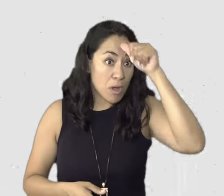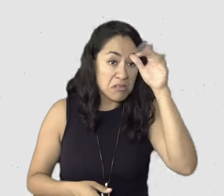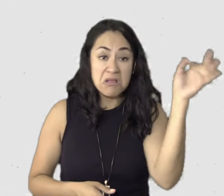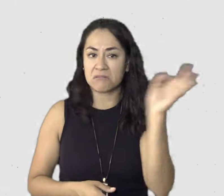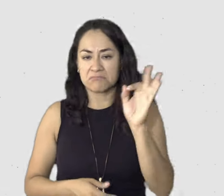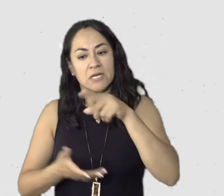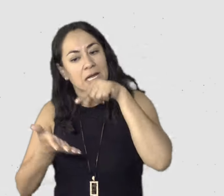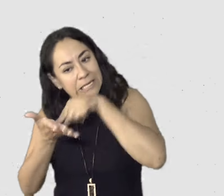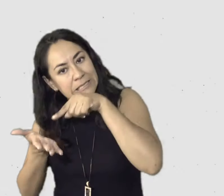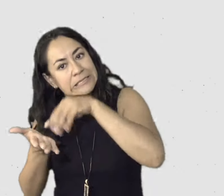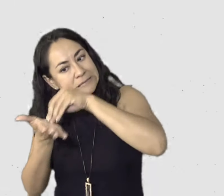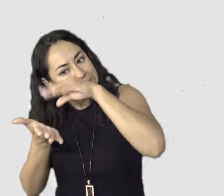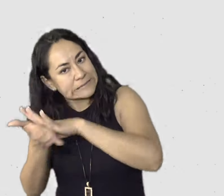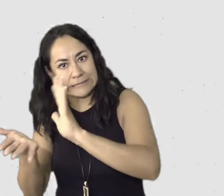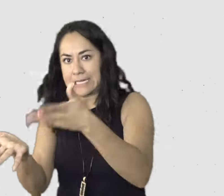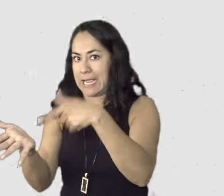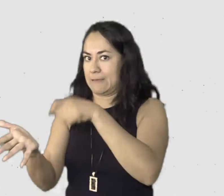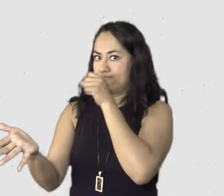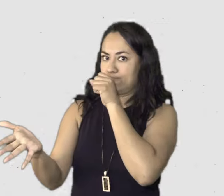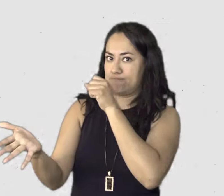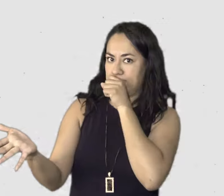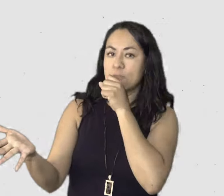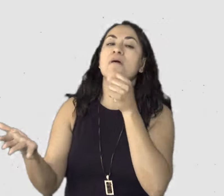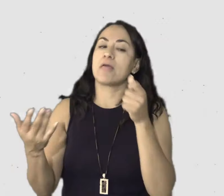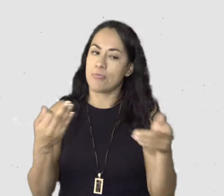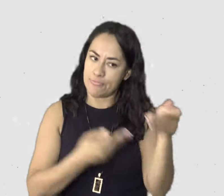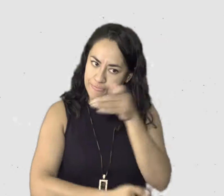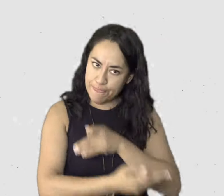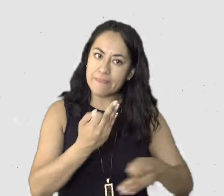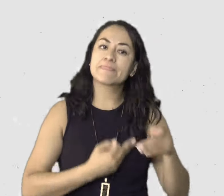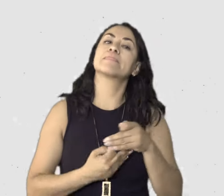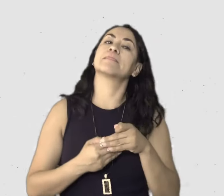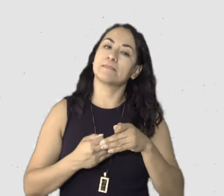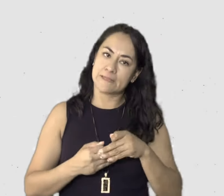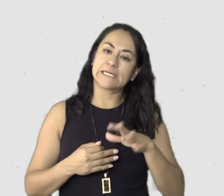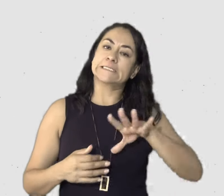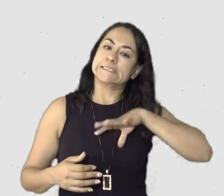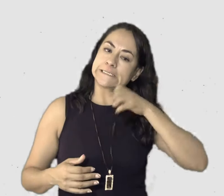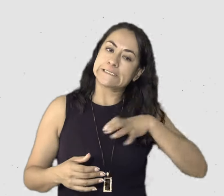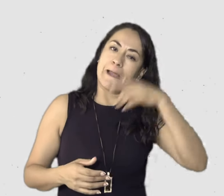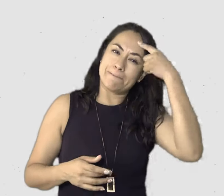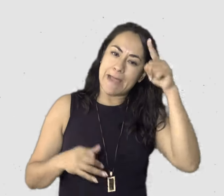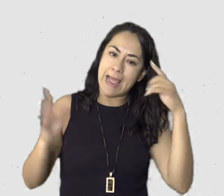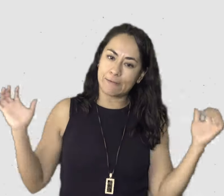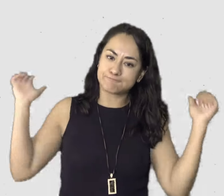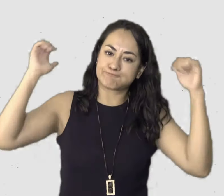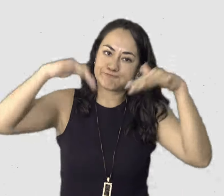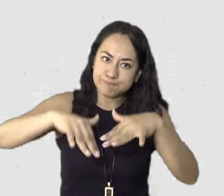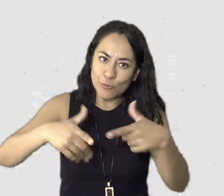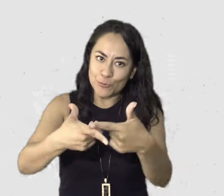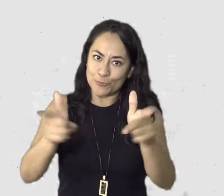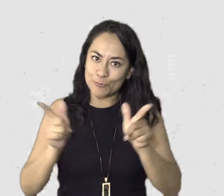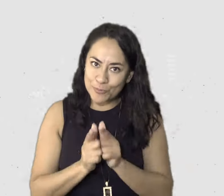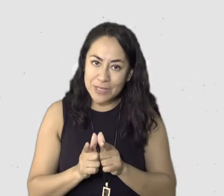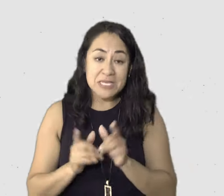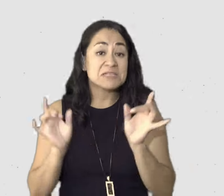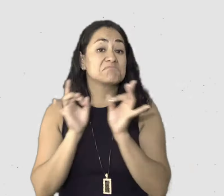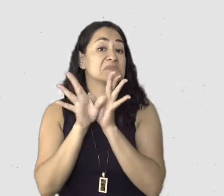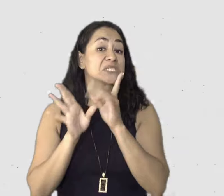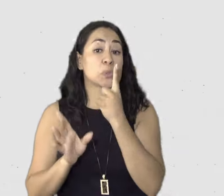mismo tiempo de los tiempos, los espacios y las formas, sino de verdad, sí, más bien el ponemos el espacio y quien pueda. Y a lo mejor me toca un día,